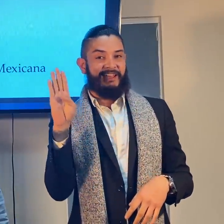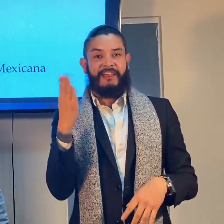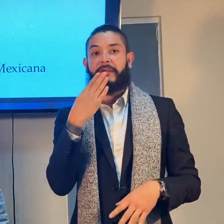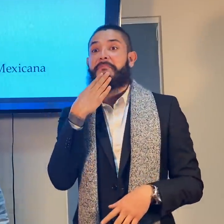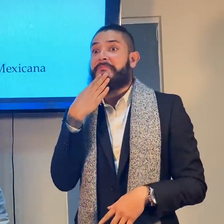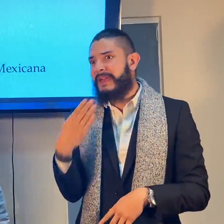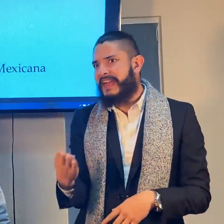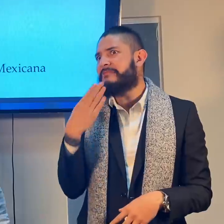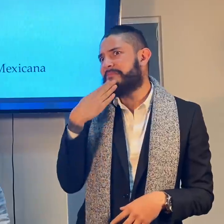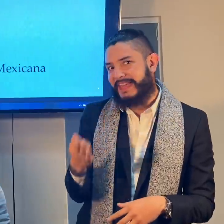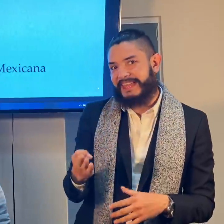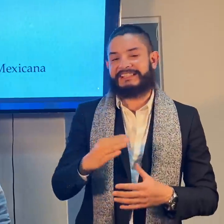Bien, bien, bien.